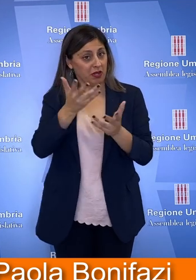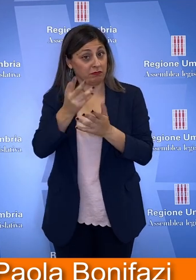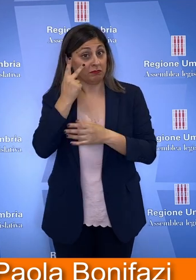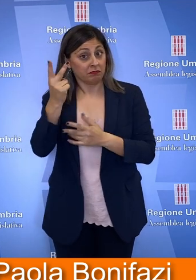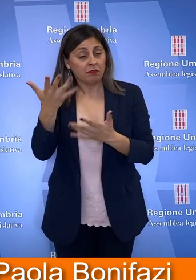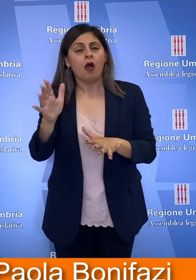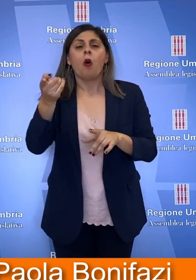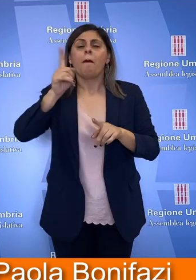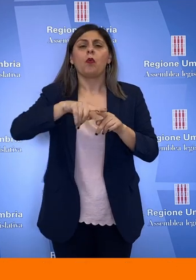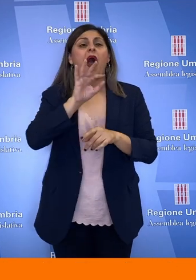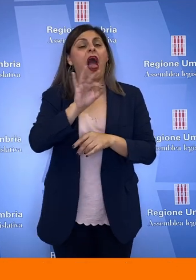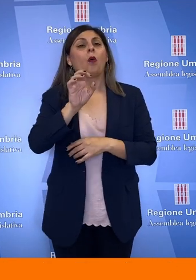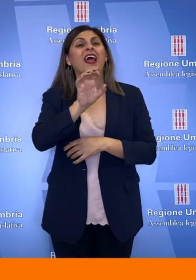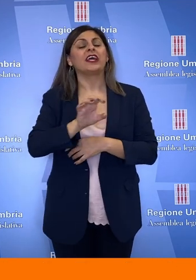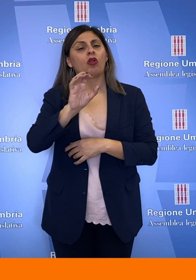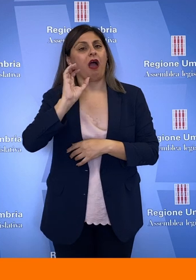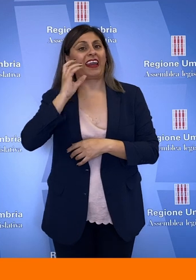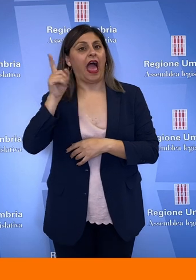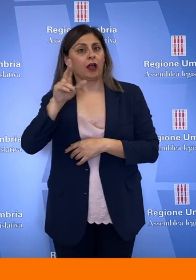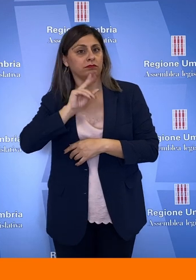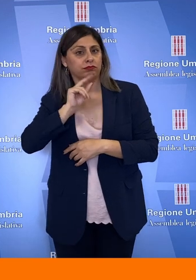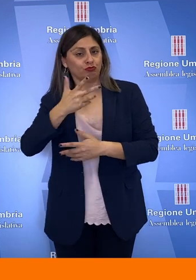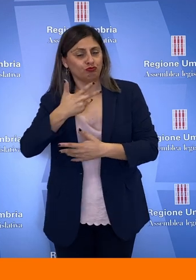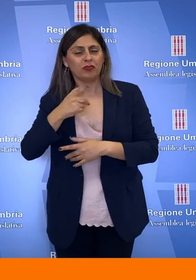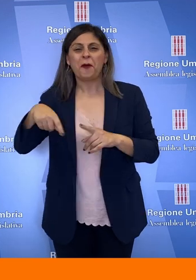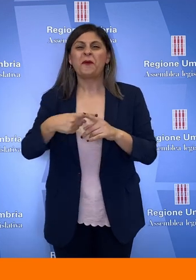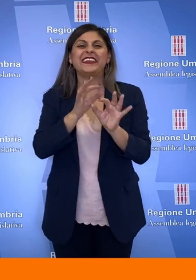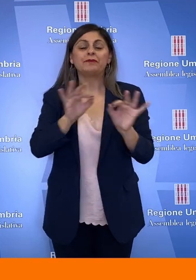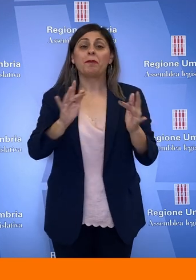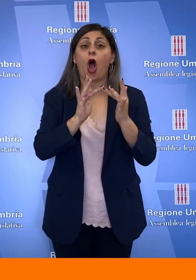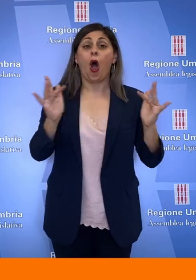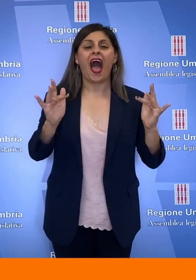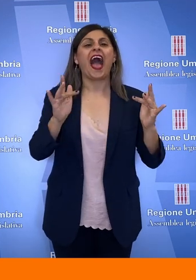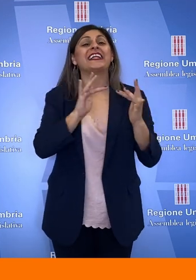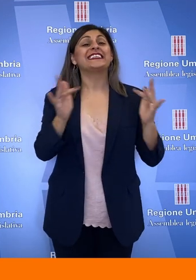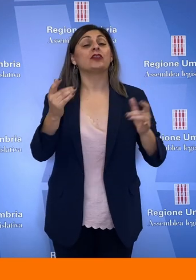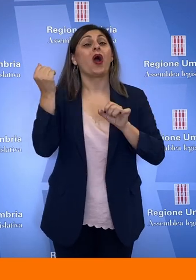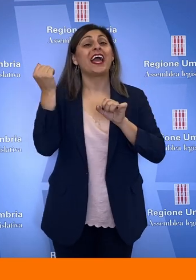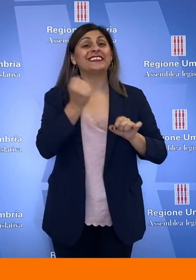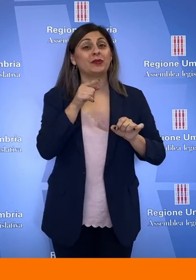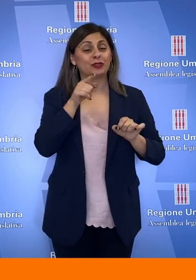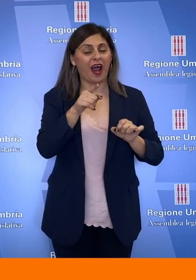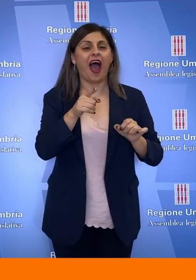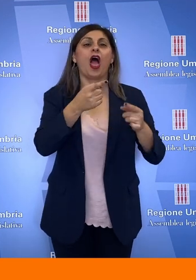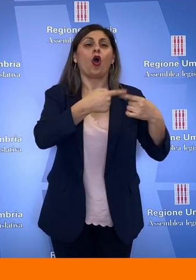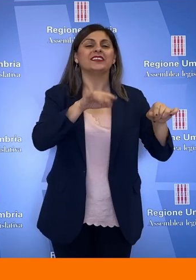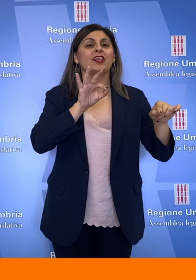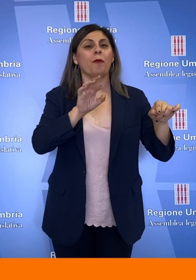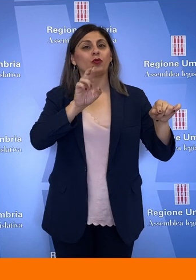Regione, anche in alcune emittenti radiofoniche, è disponibile in rete sul sito istituzionale consiglio.regione